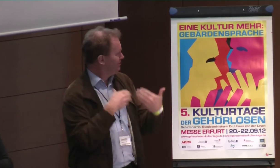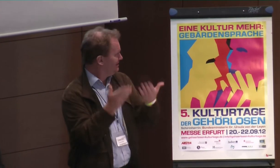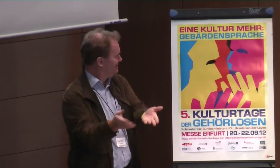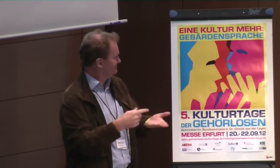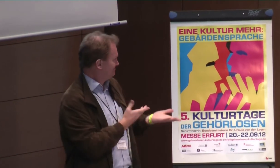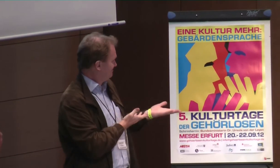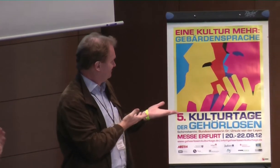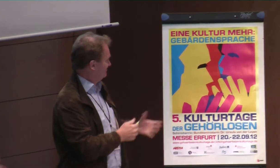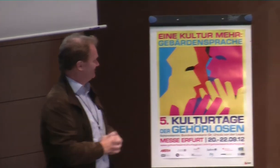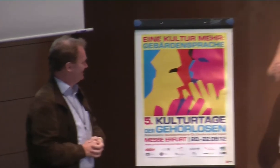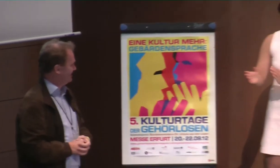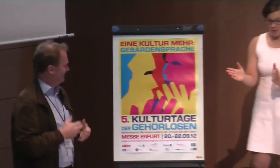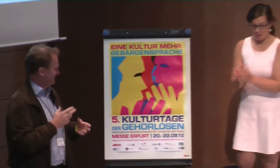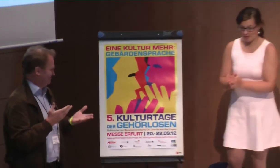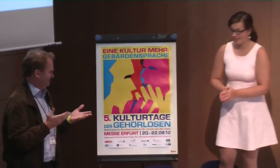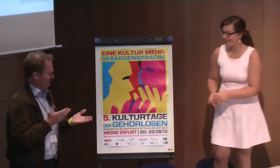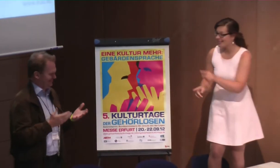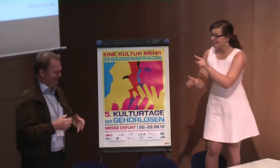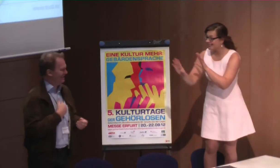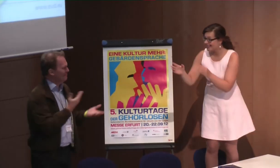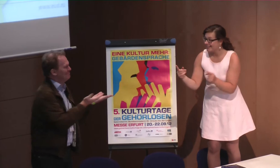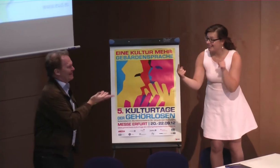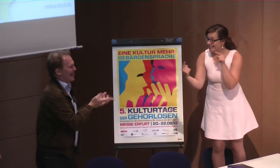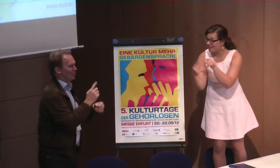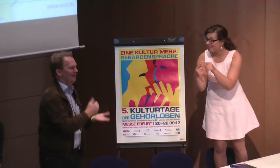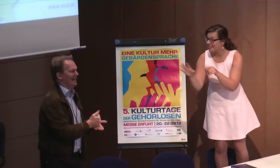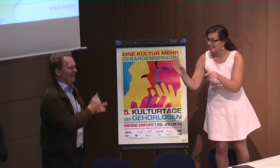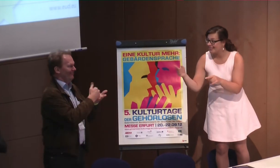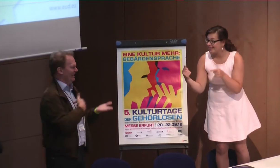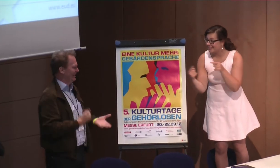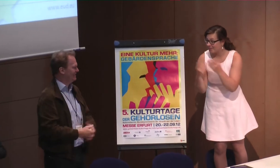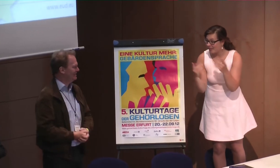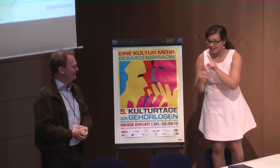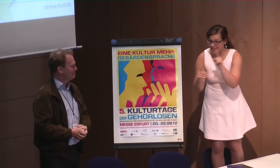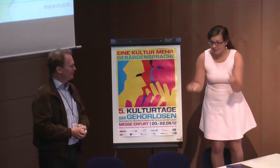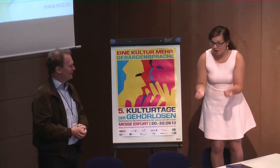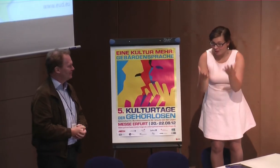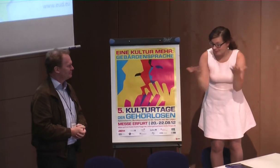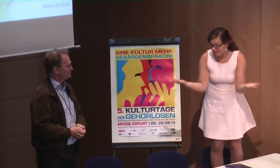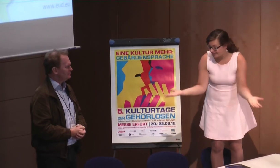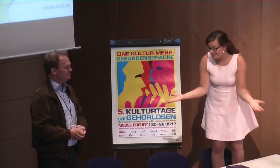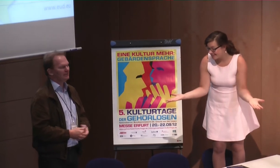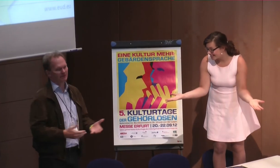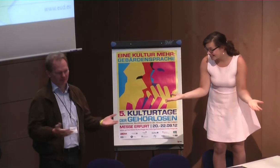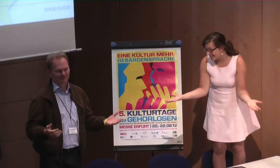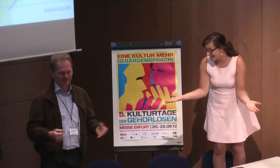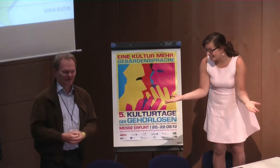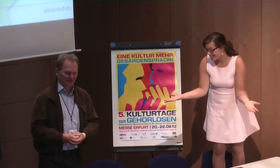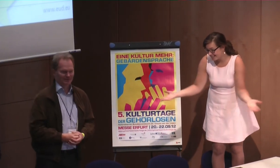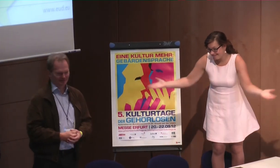vielleicht können Sie irgendwas uns raten, was wir tun können. Also ich betre den Hilfen. Ja, mein Bestes ist immer nicht